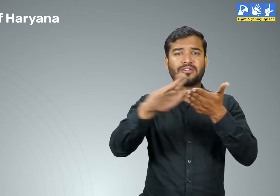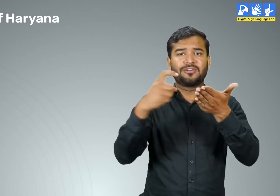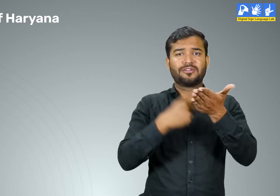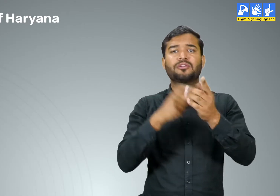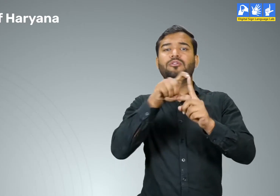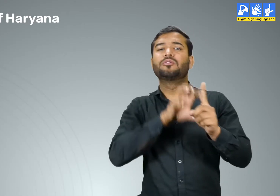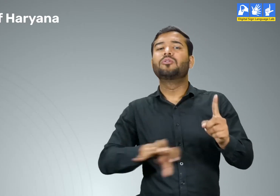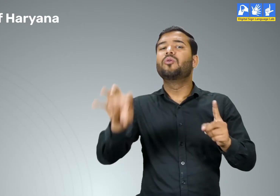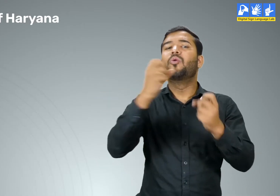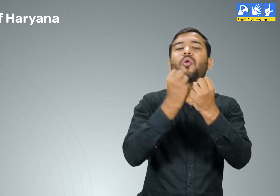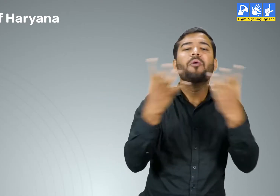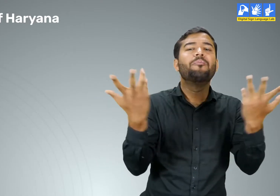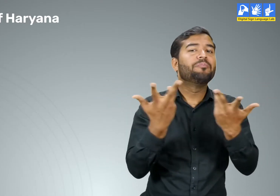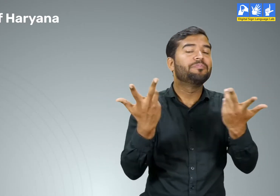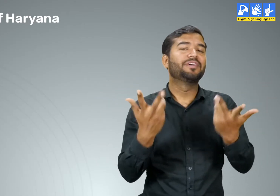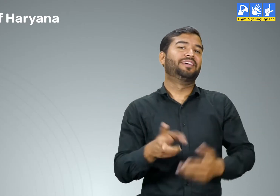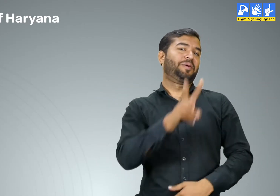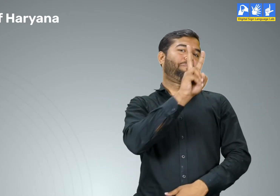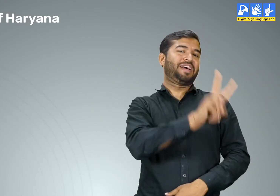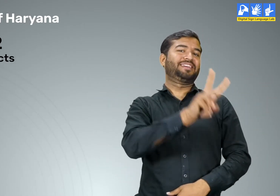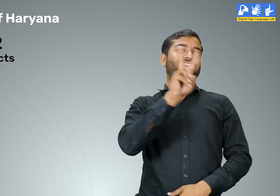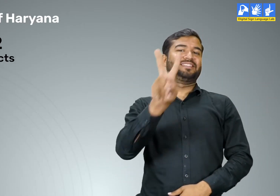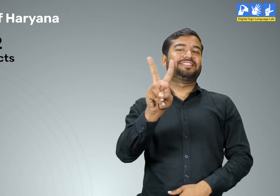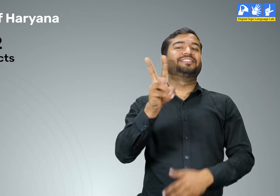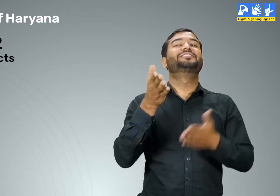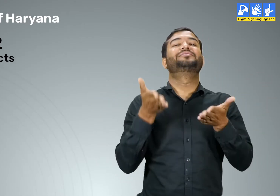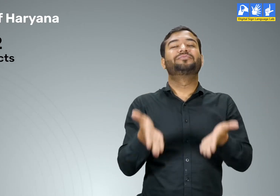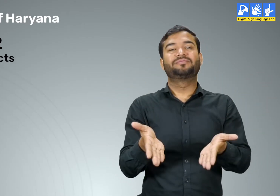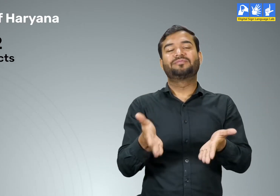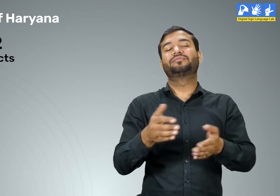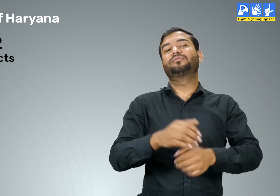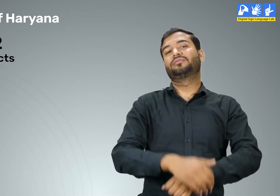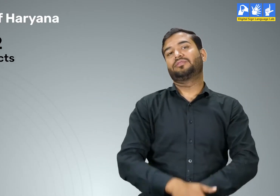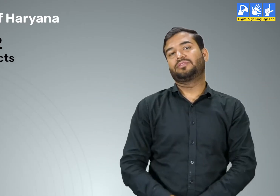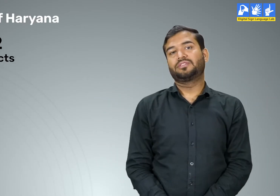लेकिन अब 22 जिले हैं